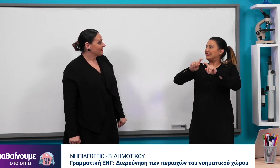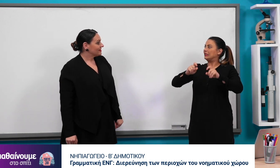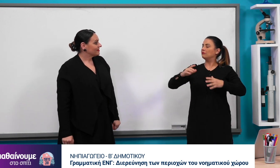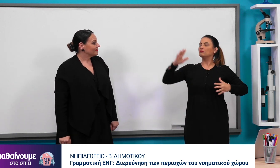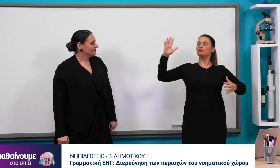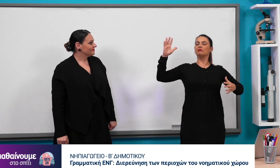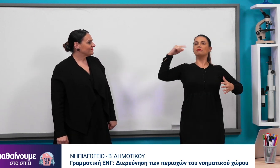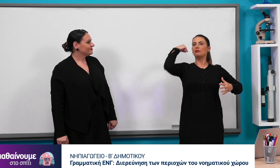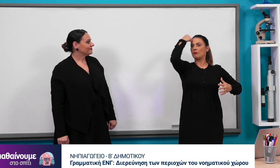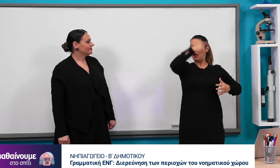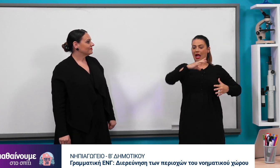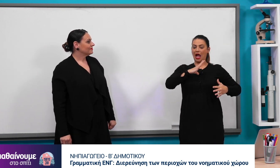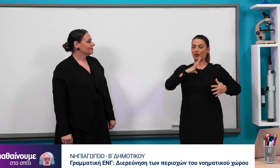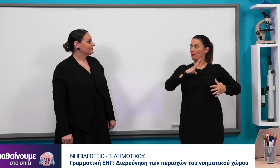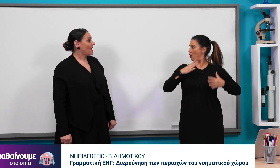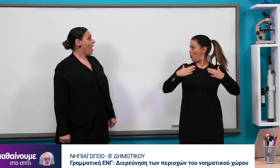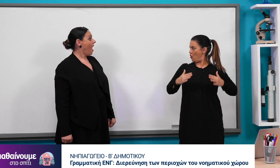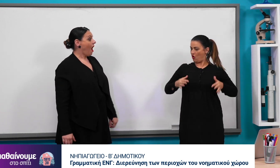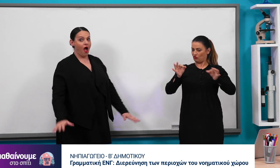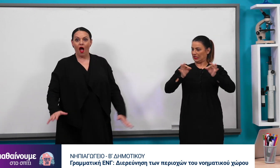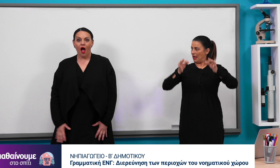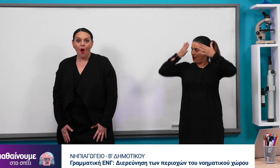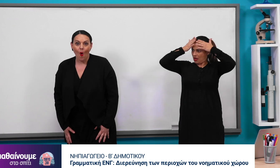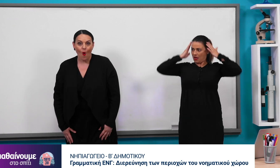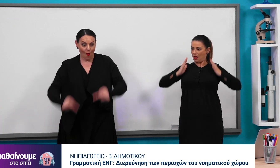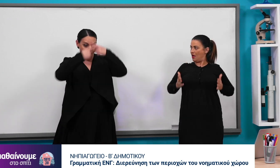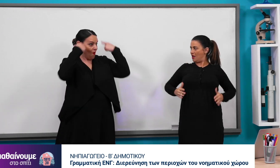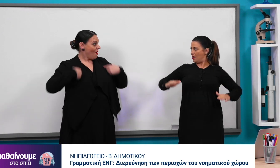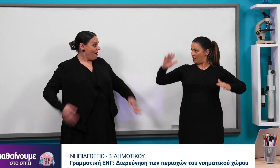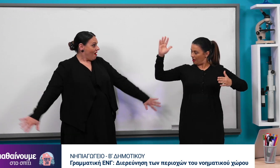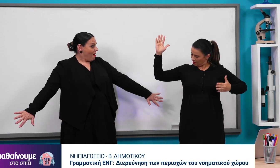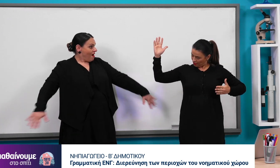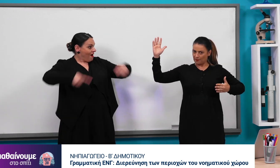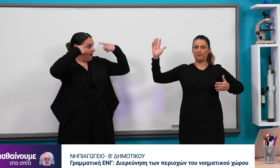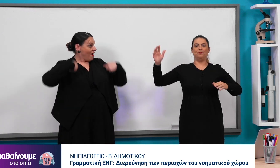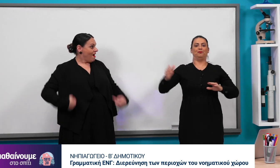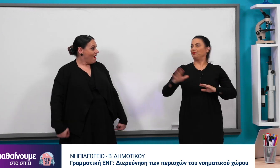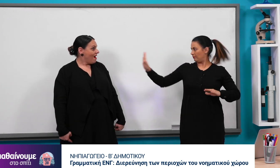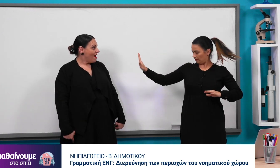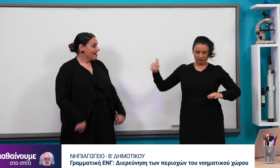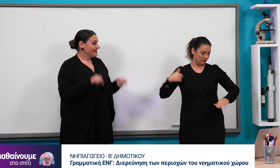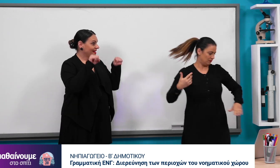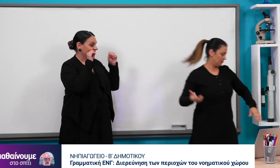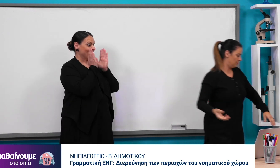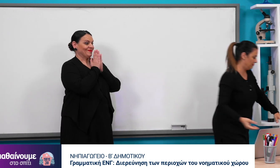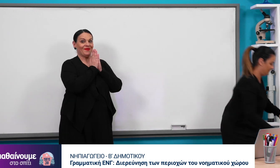φτιάξουμε το σχήμα ενός ανθρώπου. Από τη μέση και πάνω. Κοίτα εδώ.